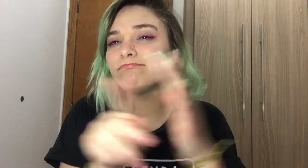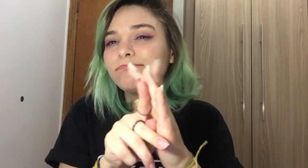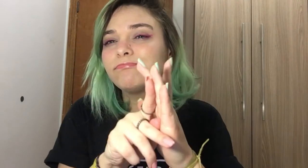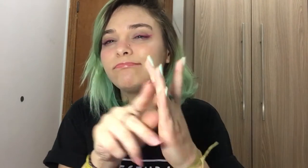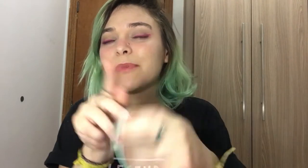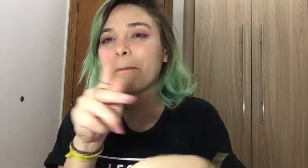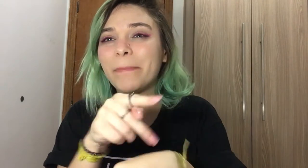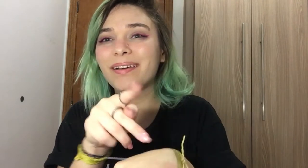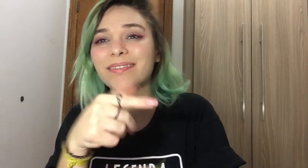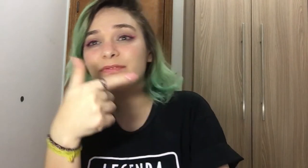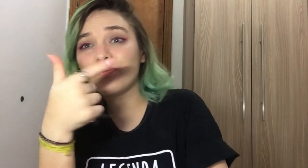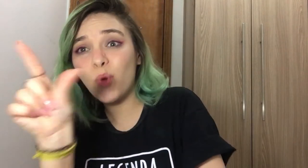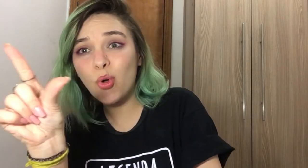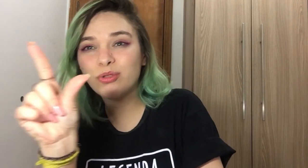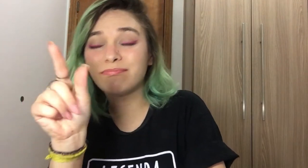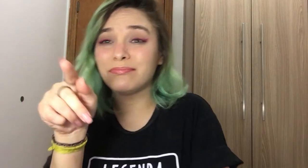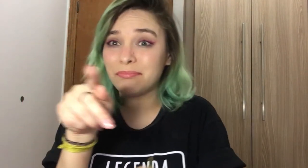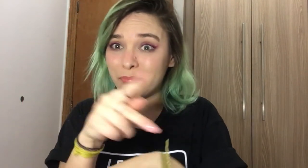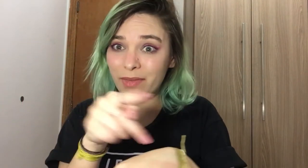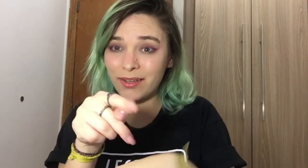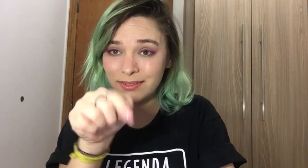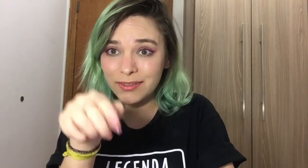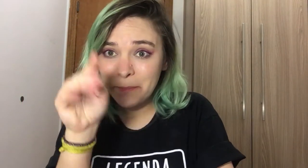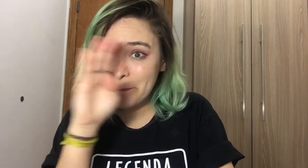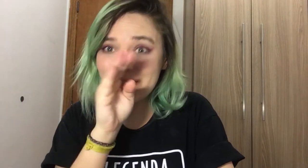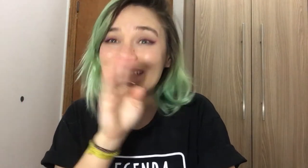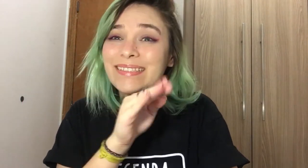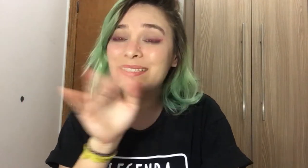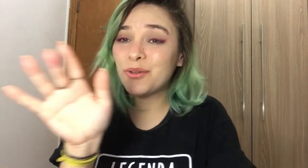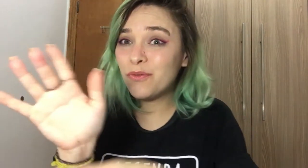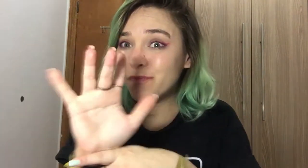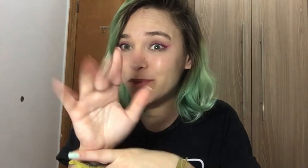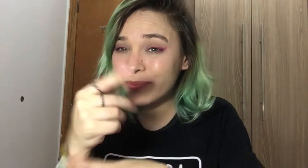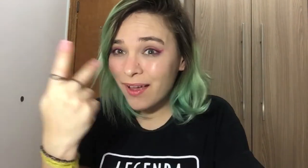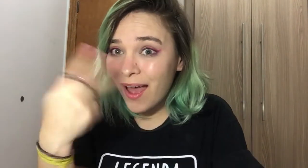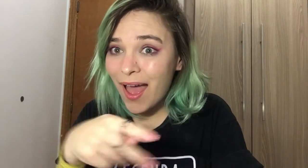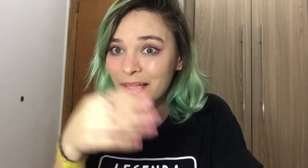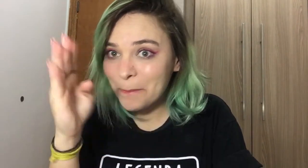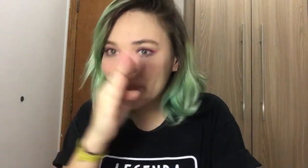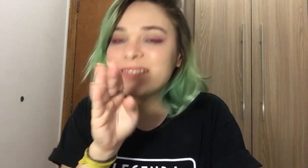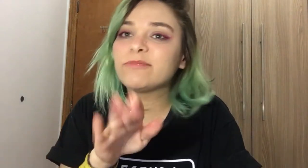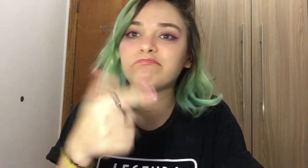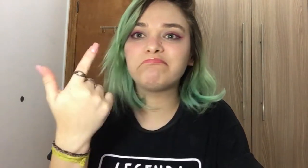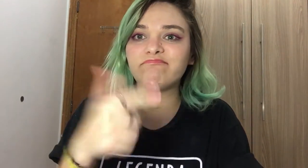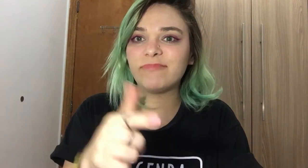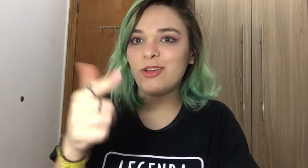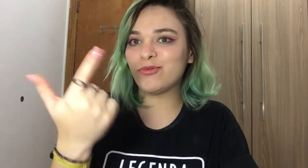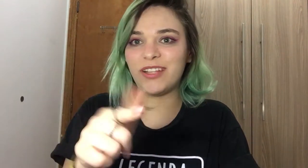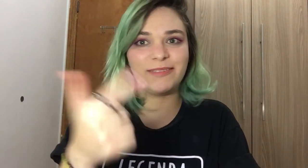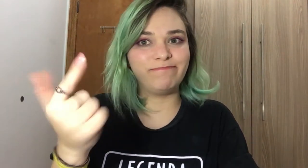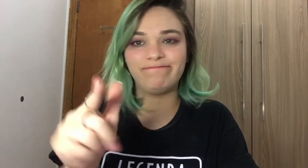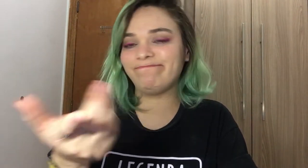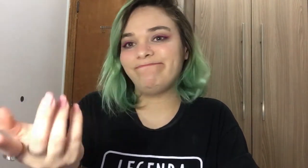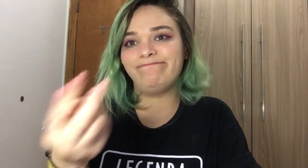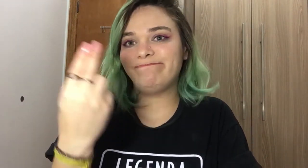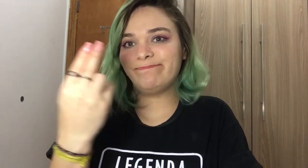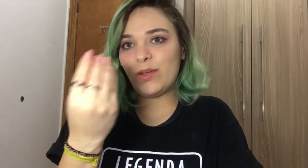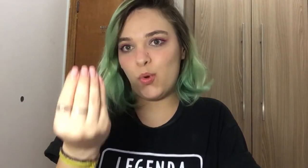filmes de fora. Os filmes aqui do Brasil, nacionais, não tem. E isso